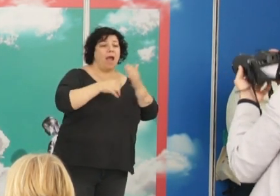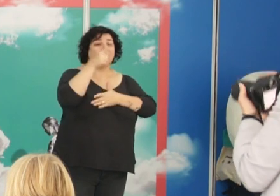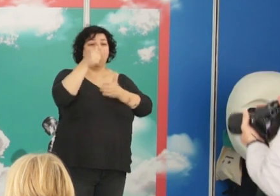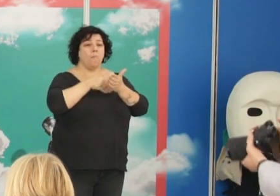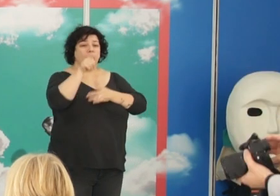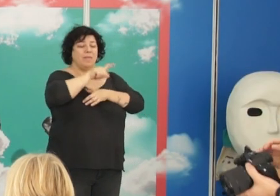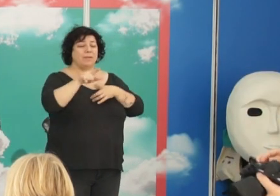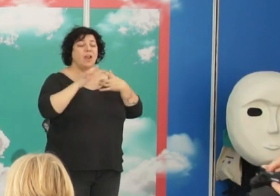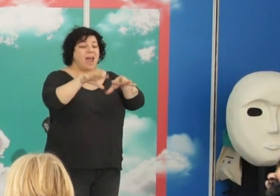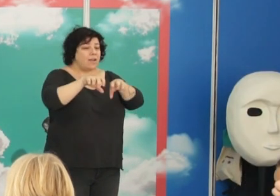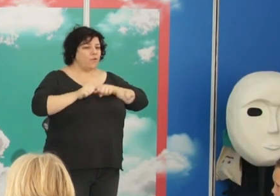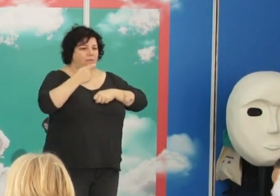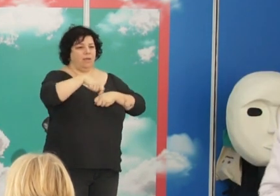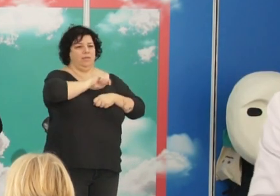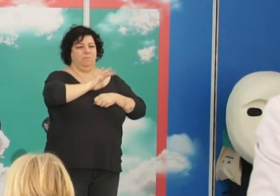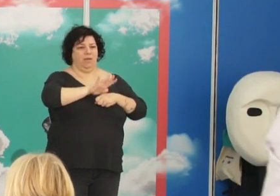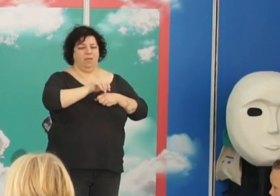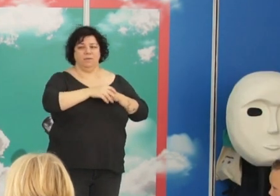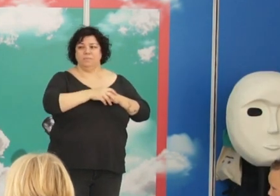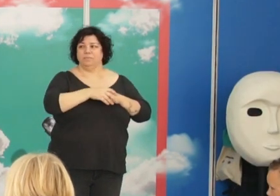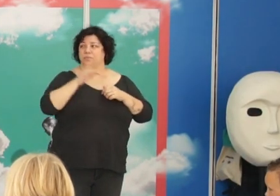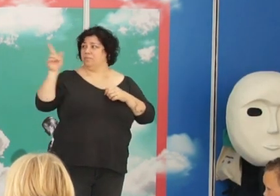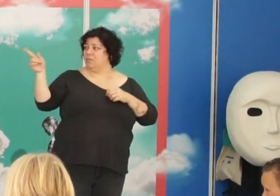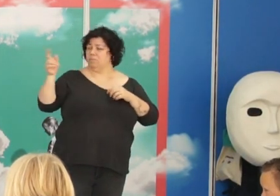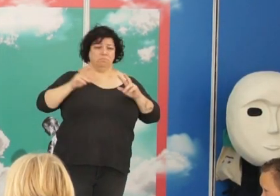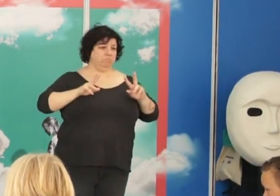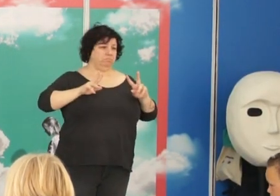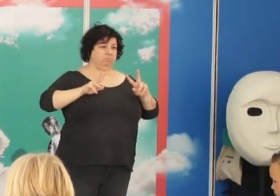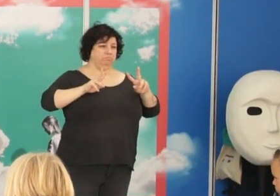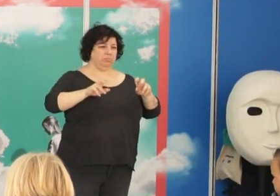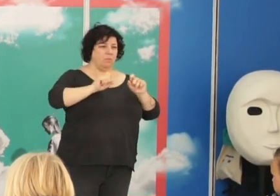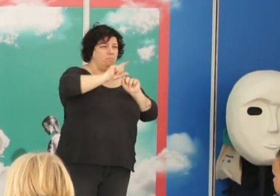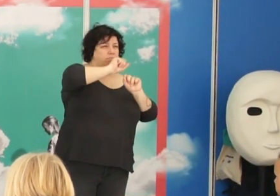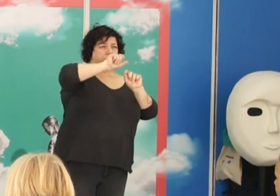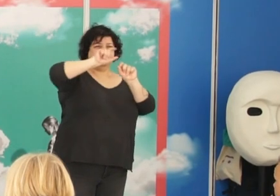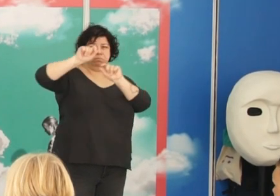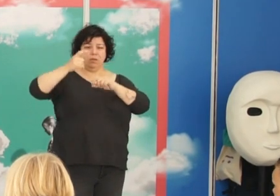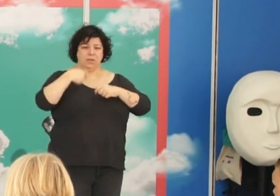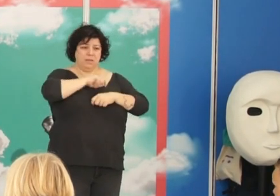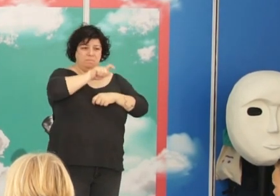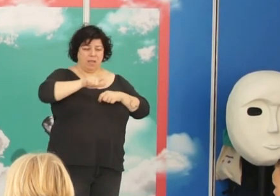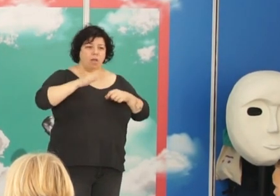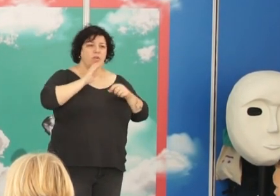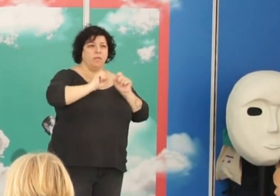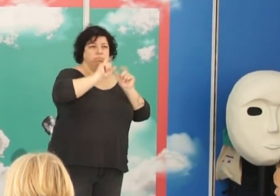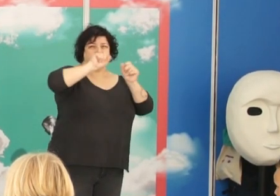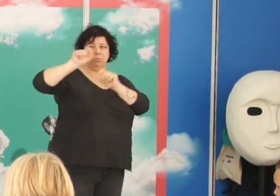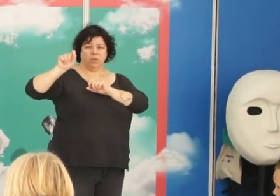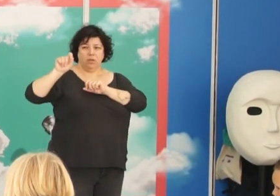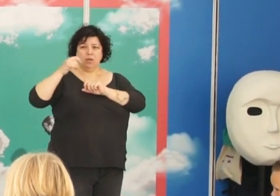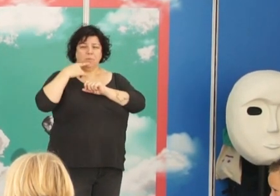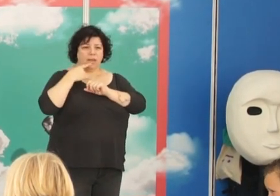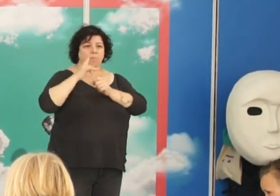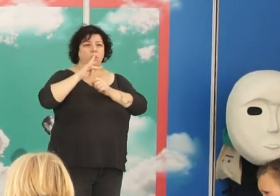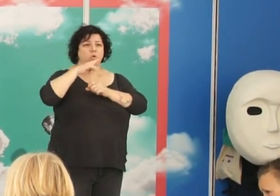refugiadas en España. Esos fueron los principales destinos. Los españoles que fueron a la